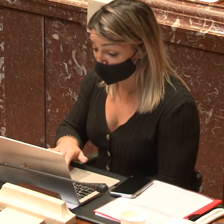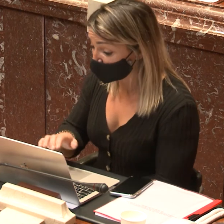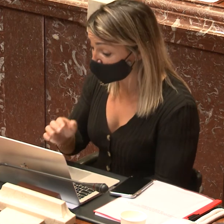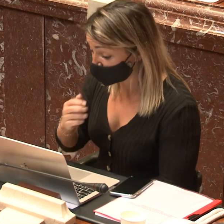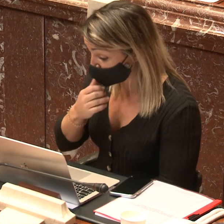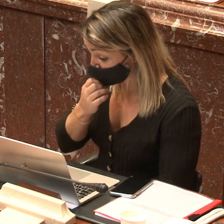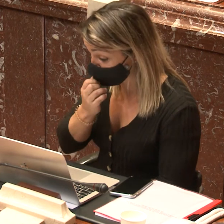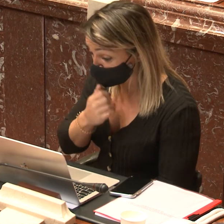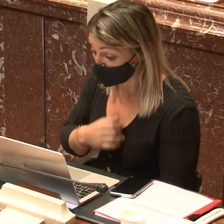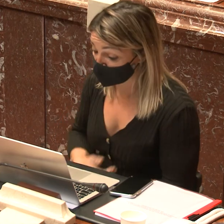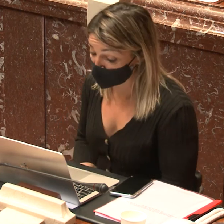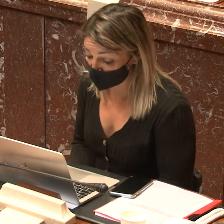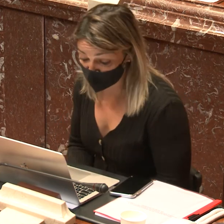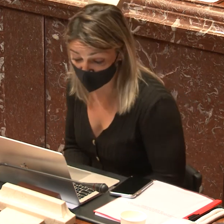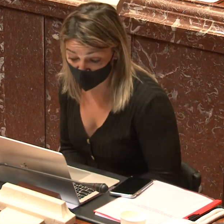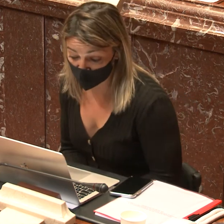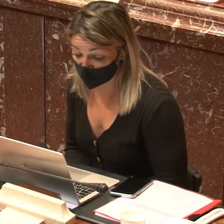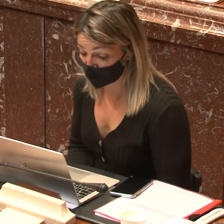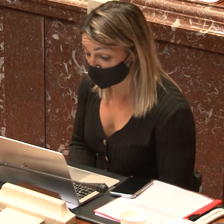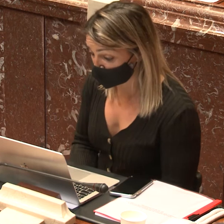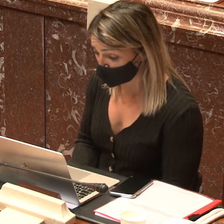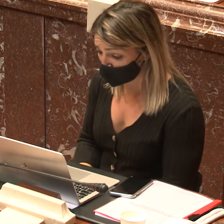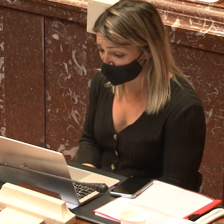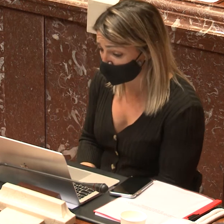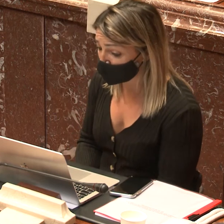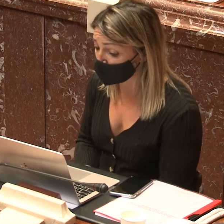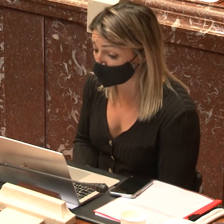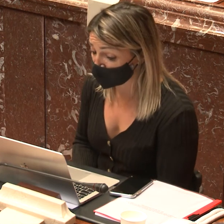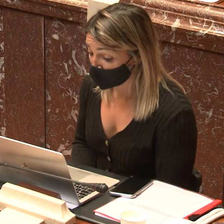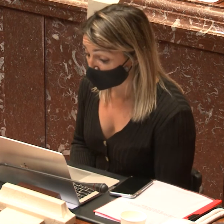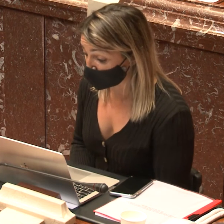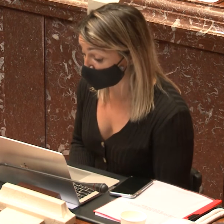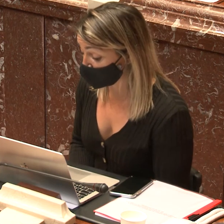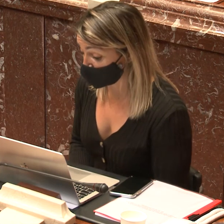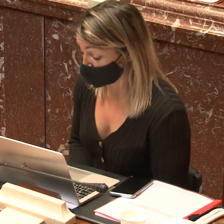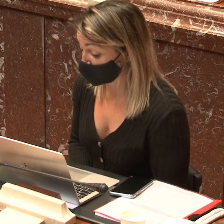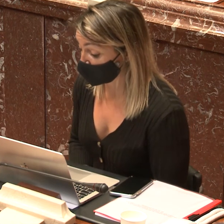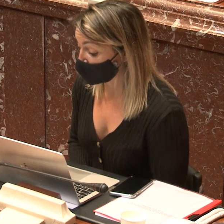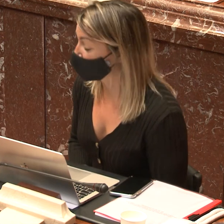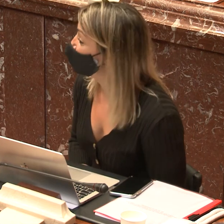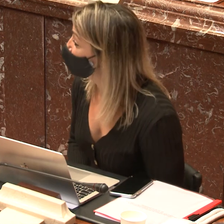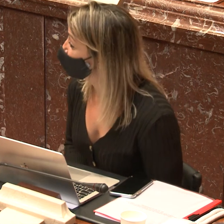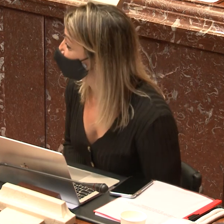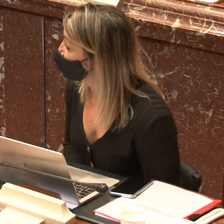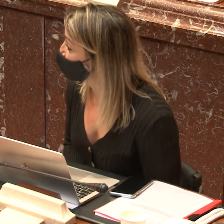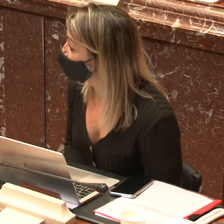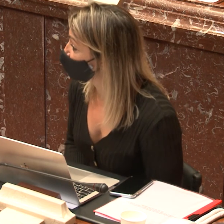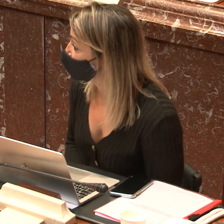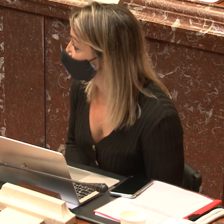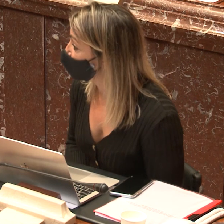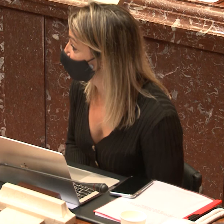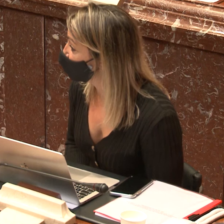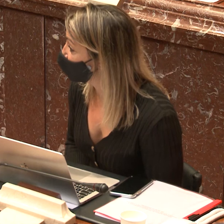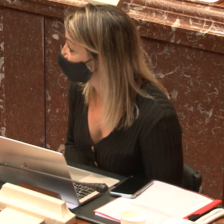Bueno, sí que ya se ha hablado de todos, hemos hablado de las diferentes situaciones. A mí hay algo que comparto en la